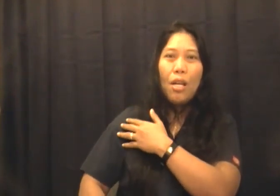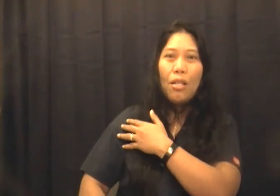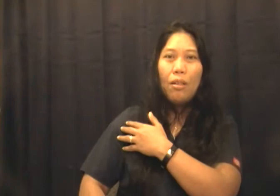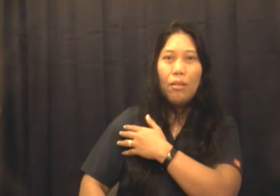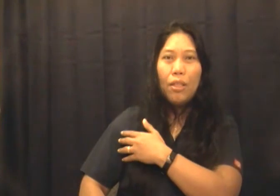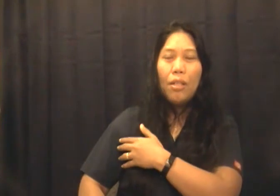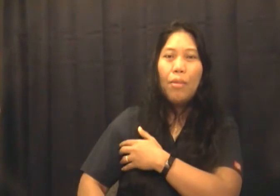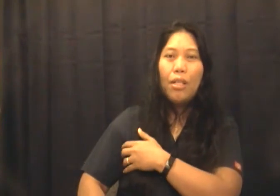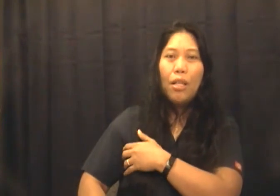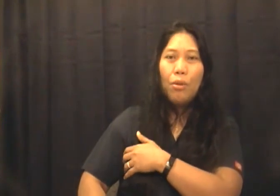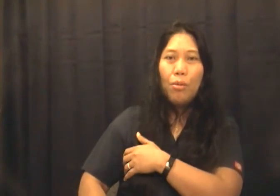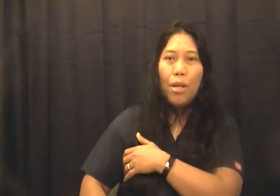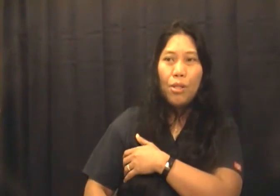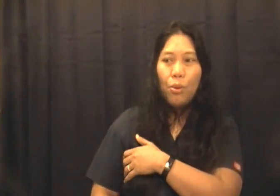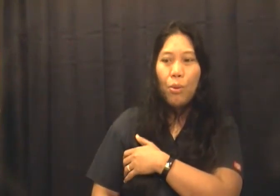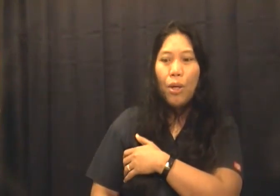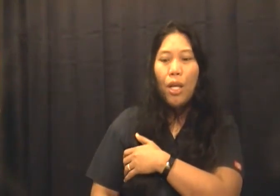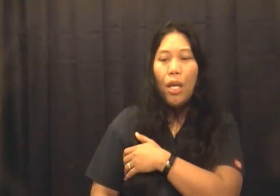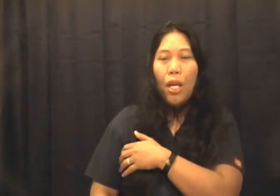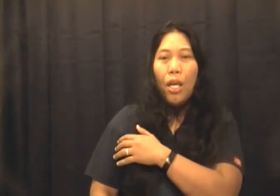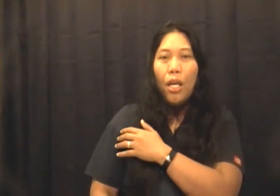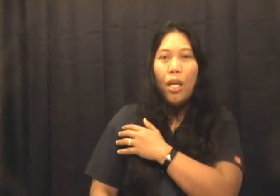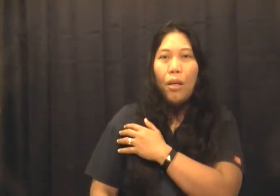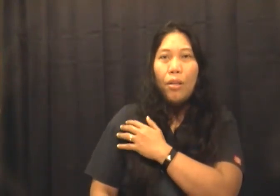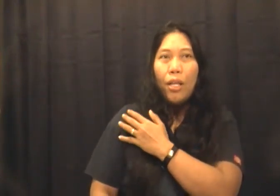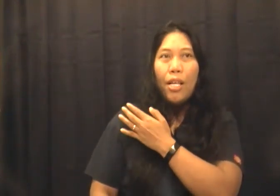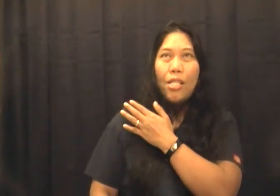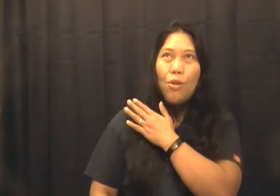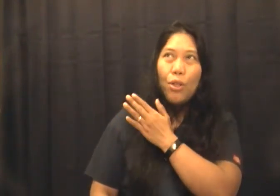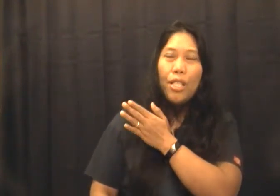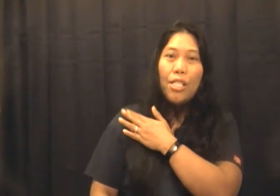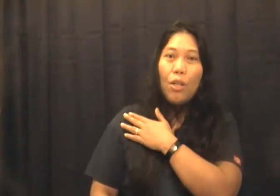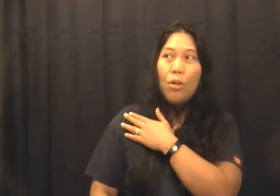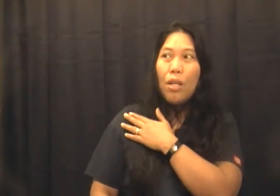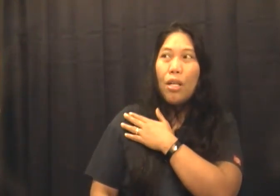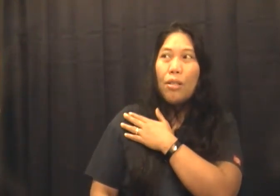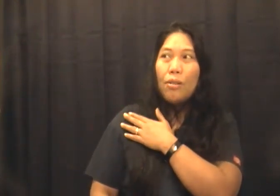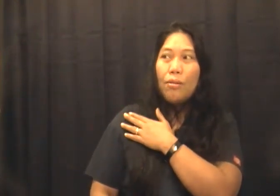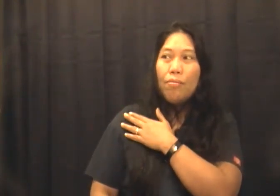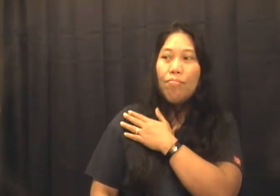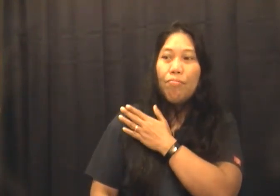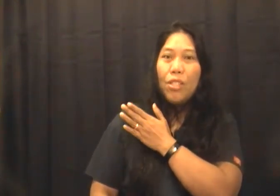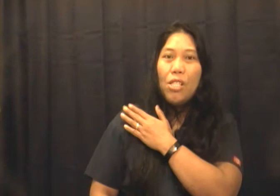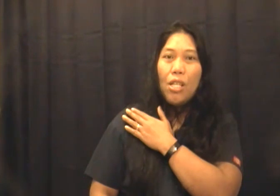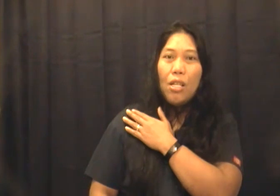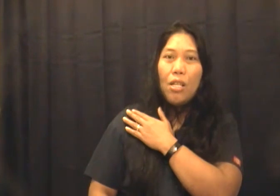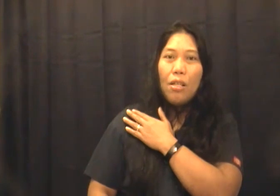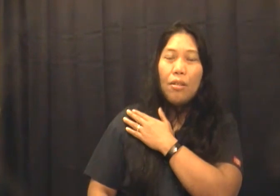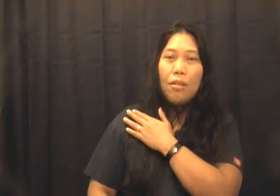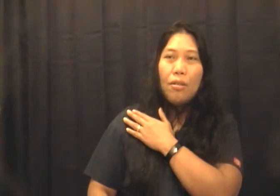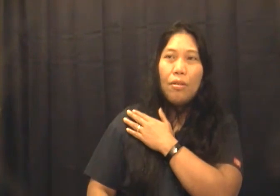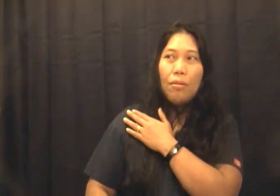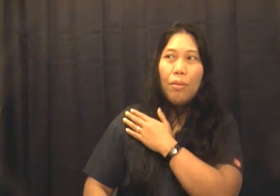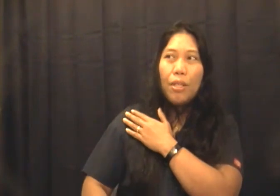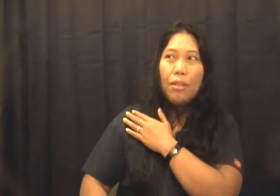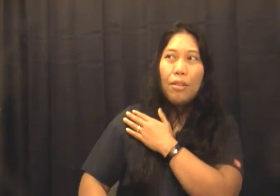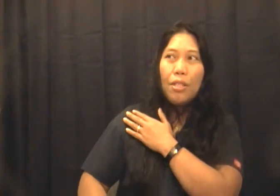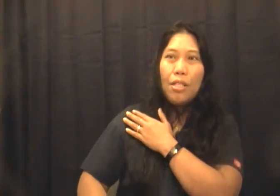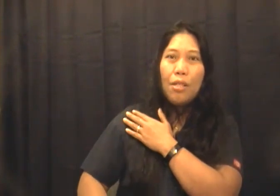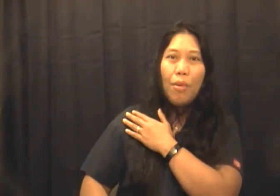siya hindi na may galaw yung braso ko kaya siguro hindi siya hindi siya parang hindi na